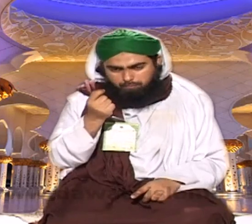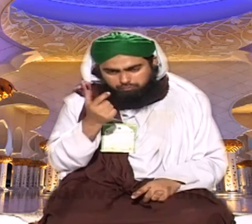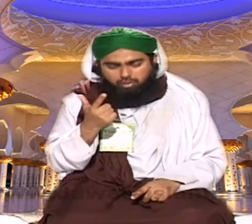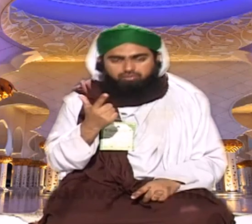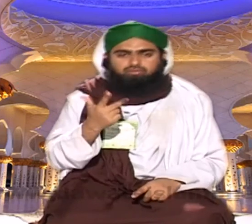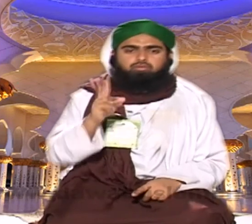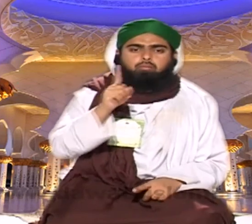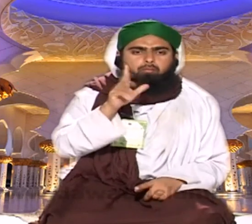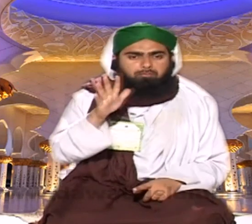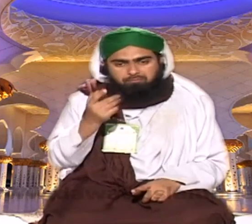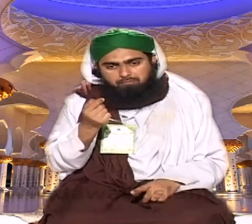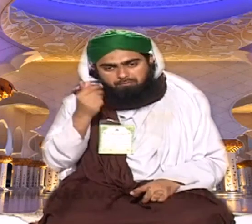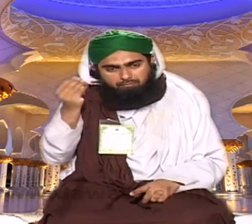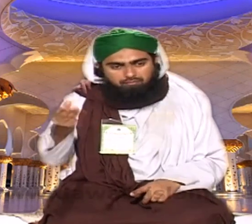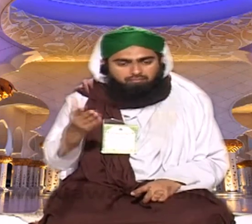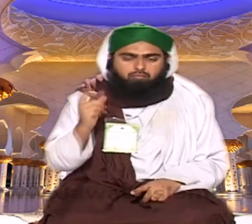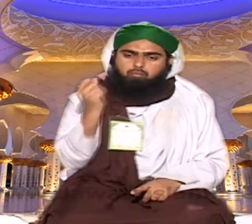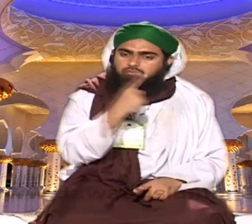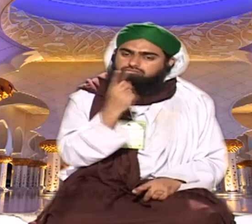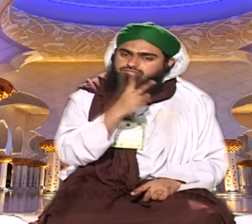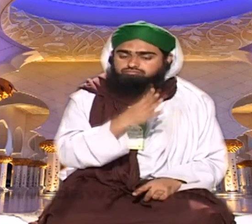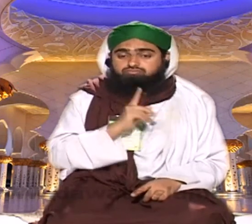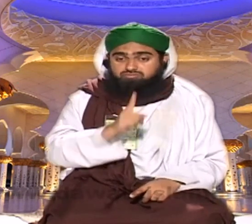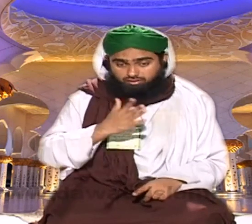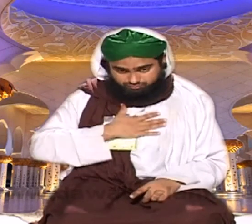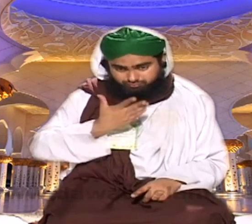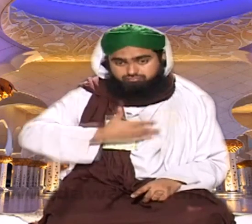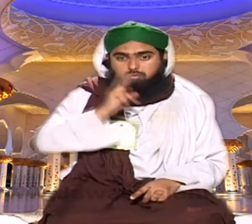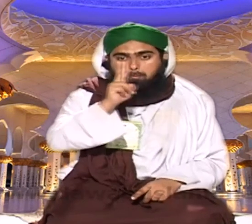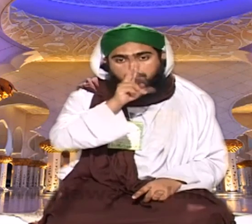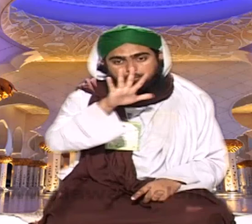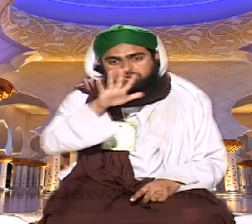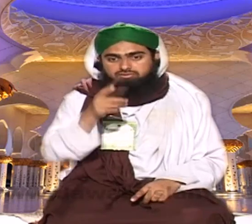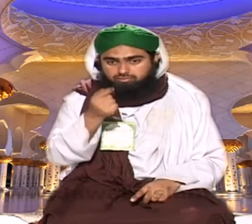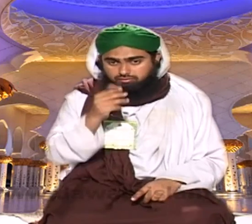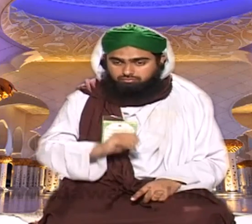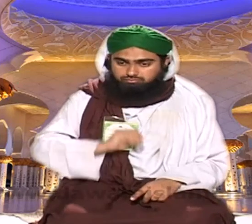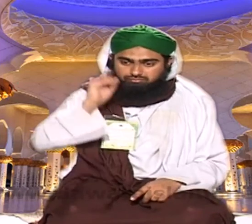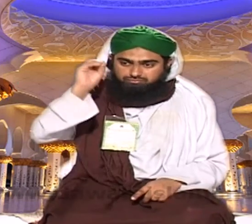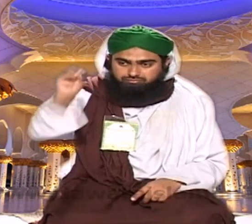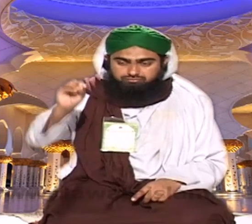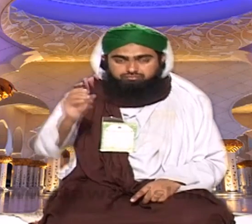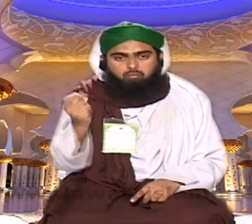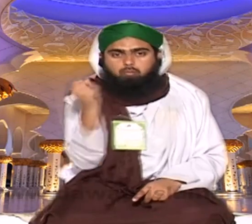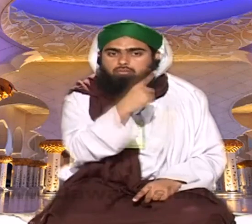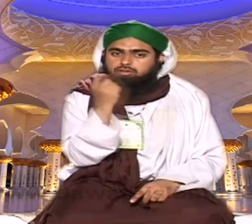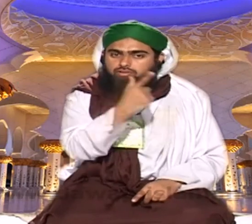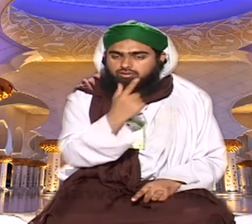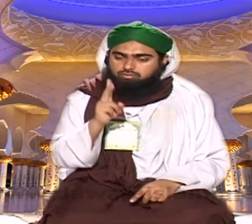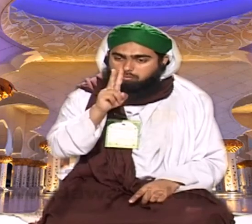اس کو دس پندرہ روپے دے دیا مہینے کے کہ وہ آپ کو اٹھا دیا کریں میں کہتا ہوں کہ چوکی دار کو پتکیس روپے دے دیں گے مہینے کے